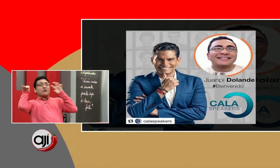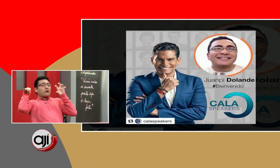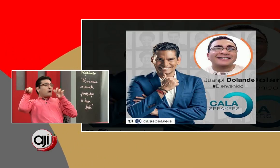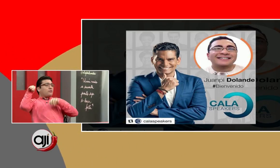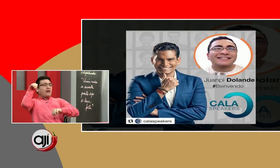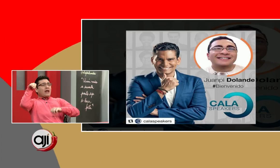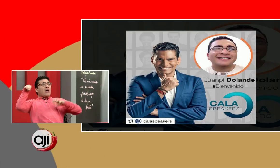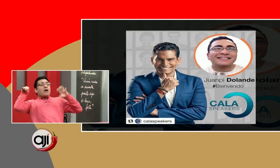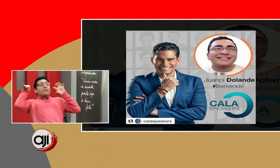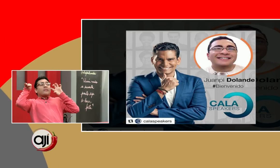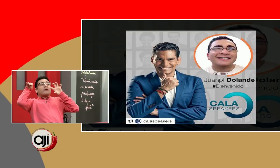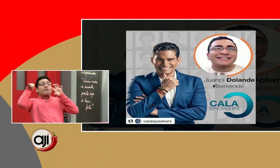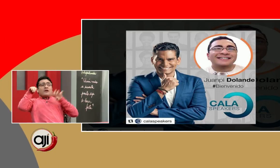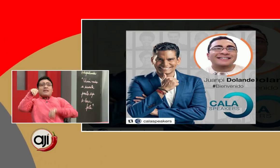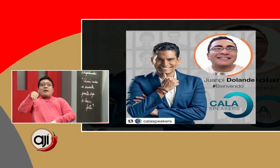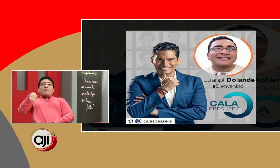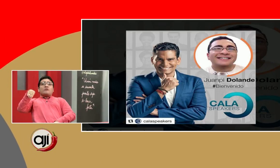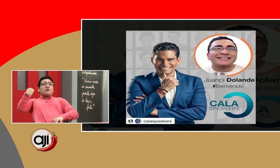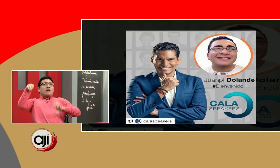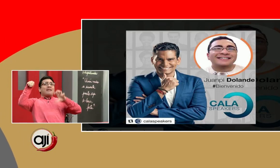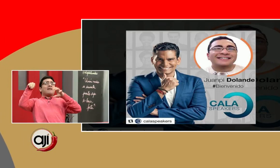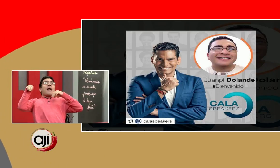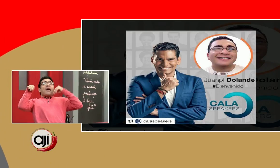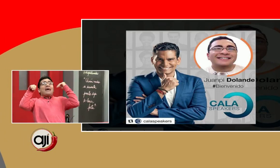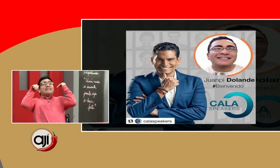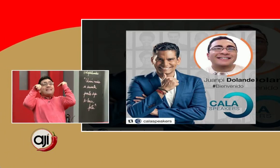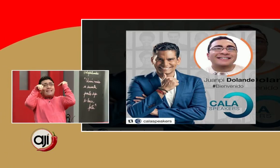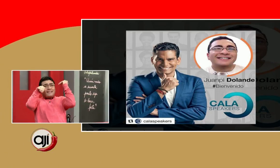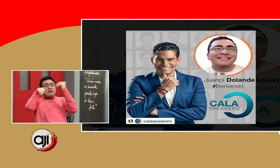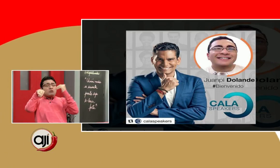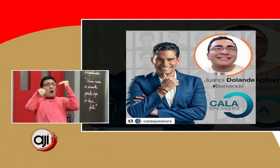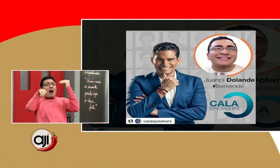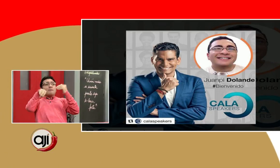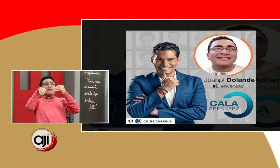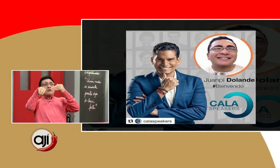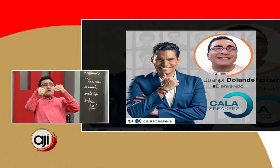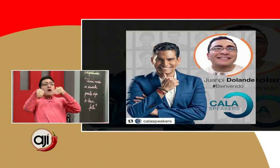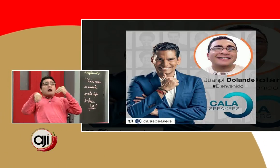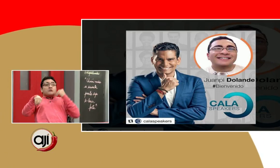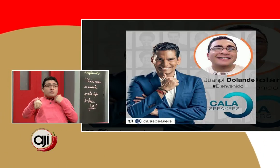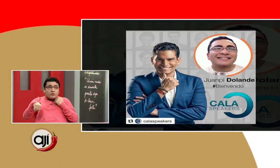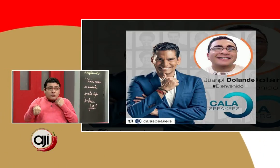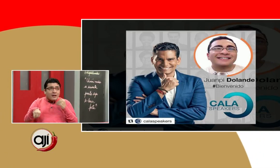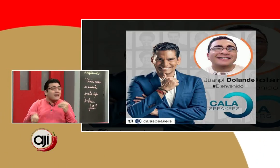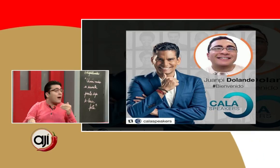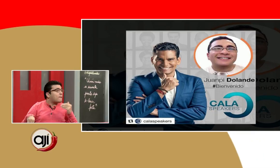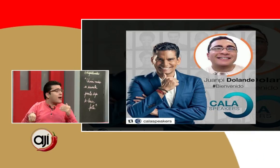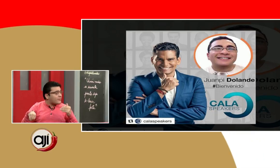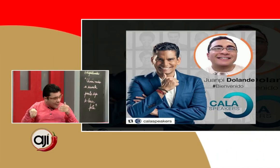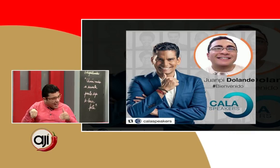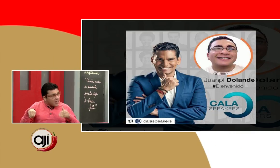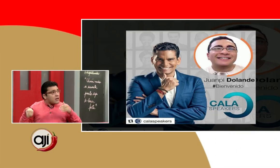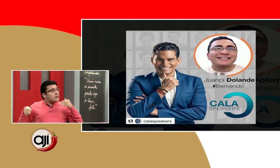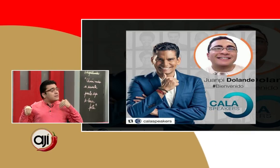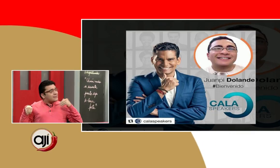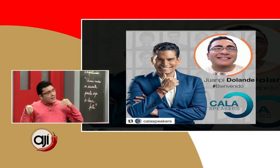roster de diferentes personas en distintos ámbitos. Yo estoy en la parte de